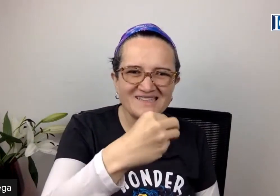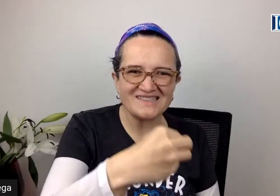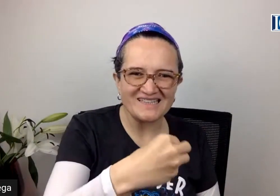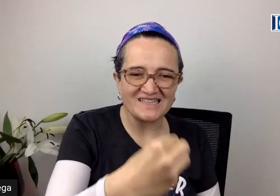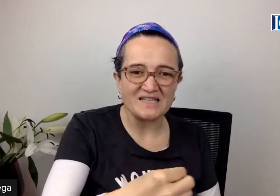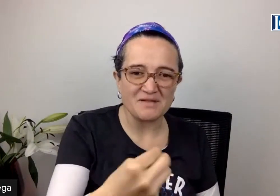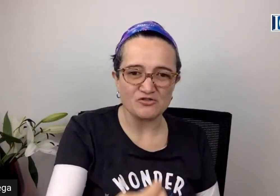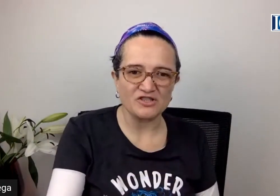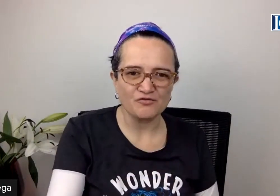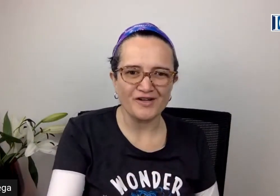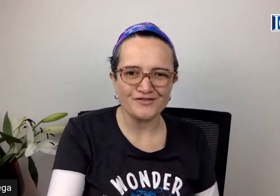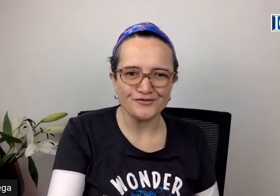retante y de mayor esfuerzo